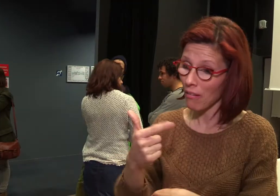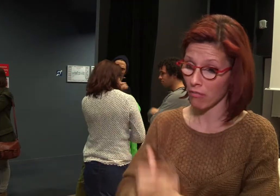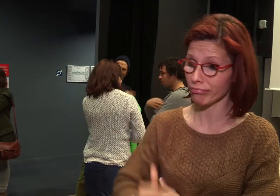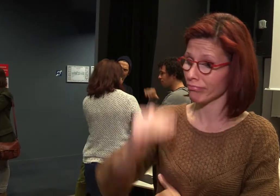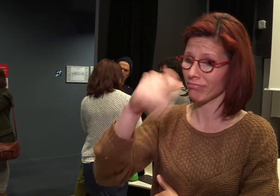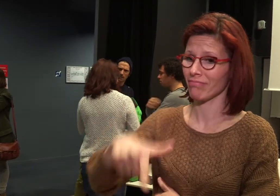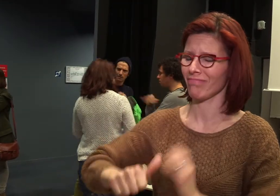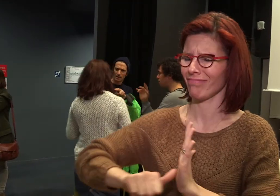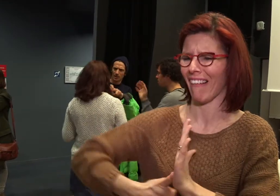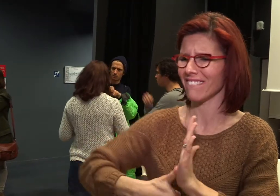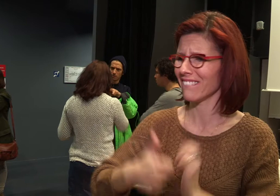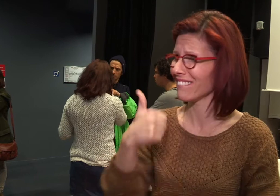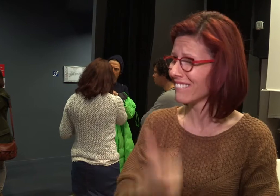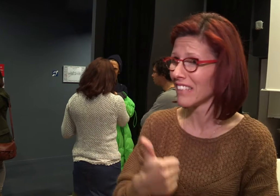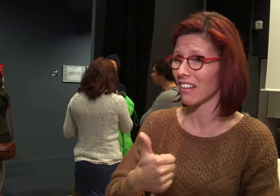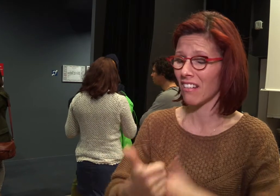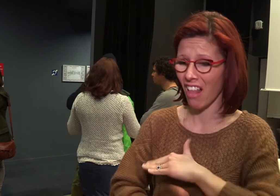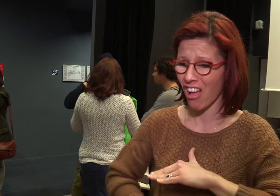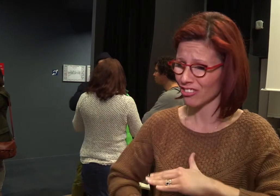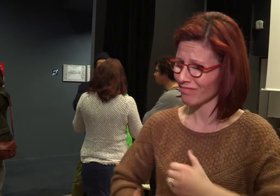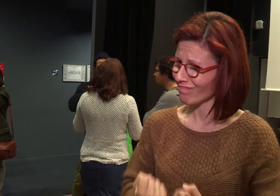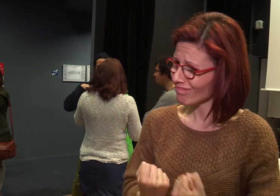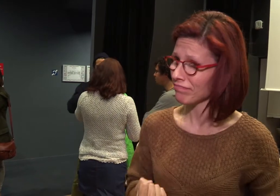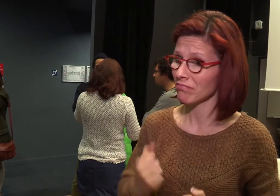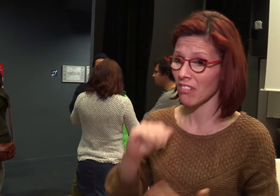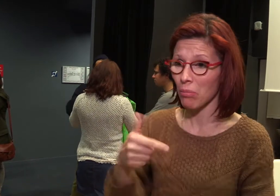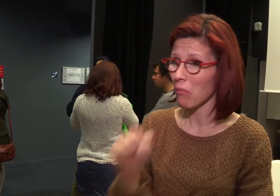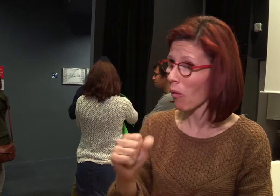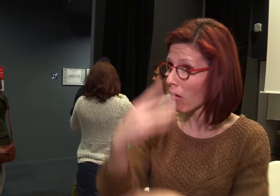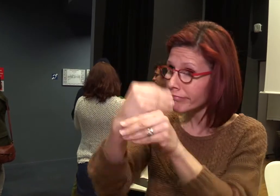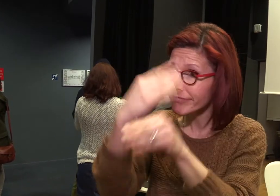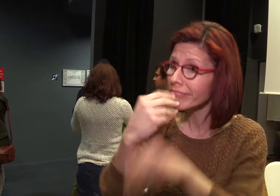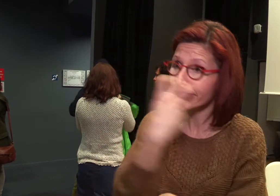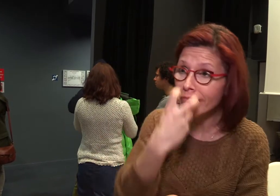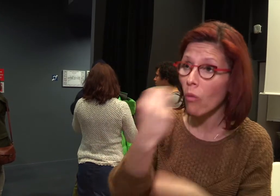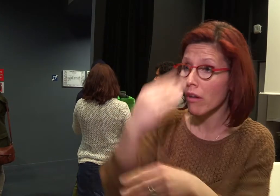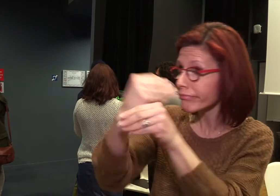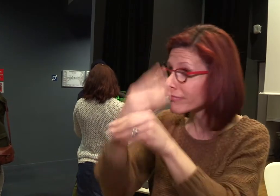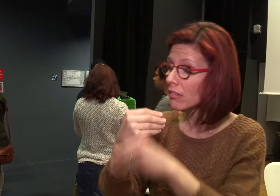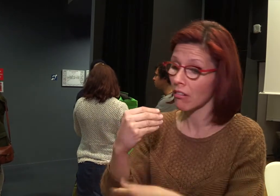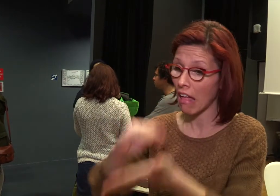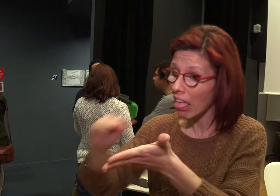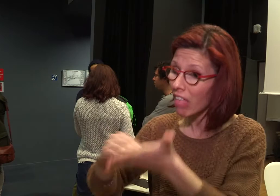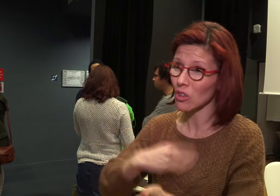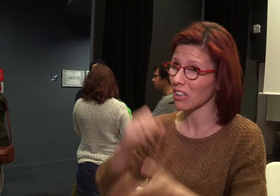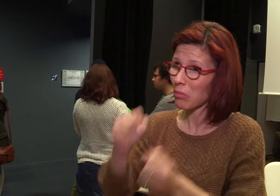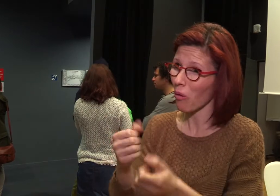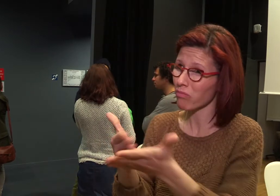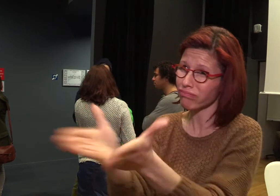Le plus tôt la langue des signes apparaît, mieux l'enfant se construit et son identité est claire pour lui. Et mieux il apprendra l'écrit, le